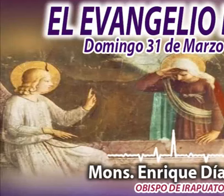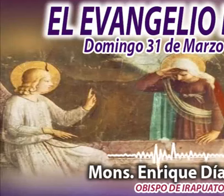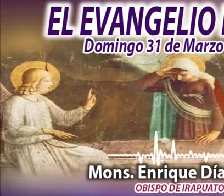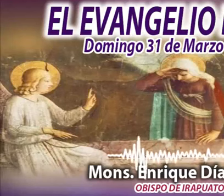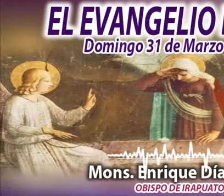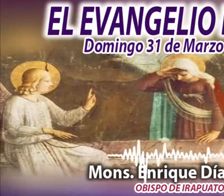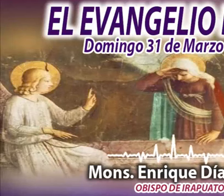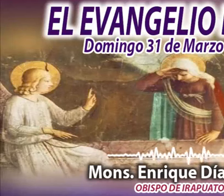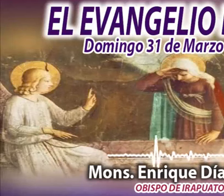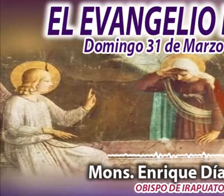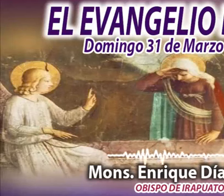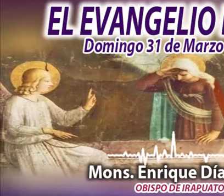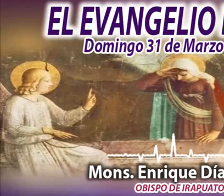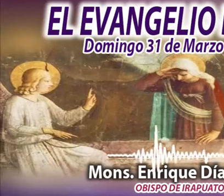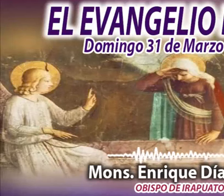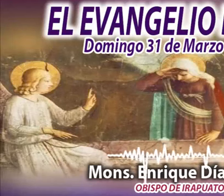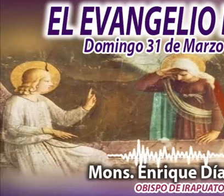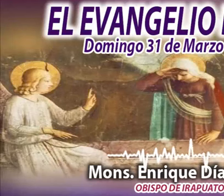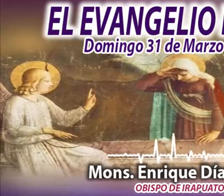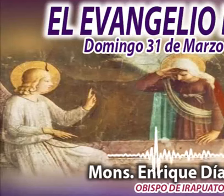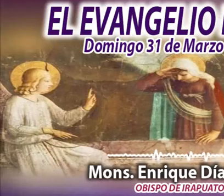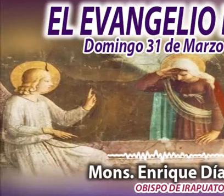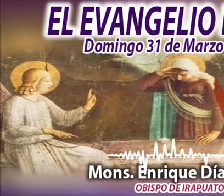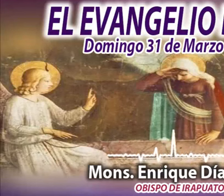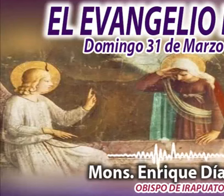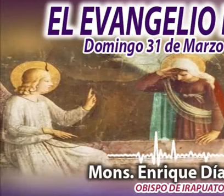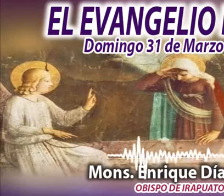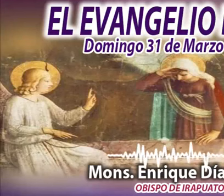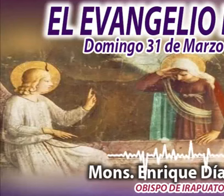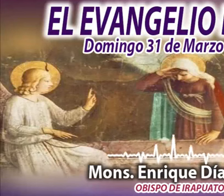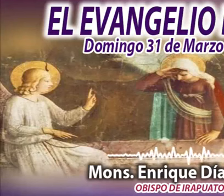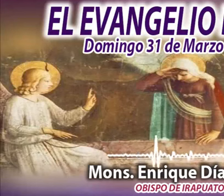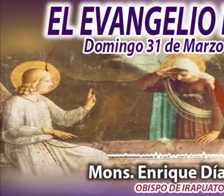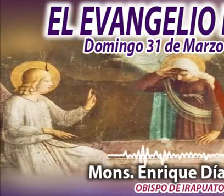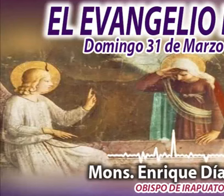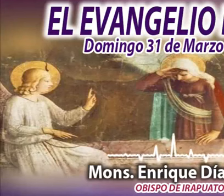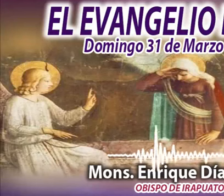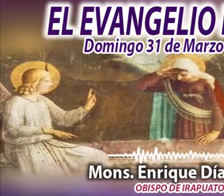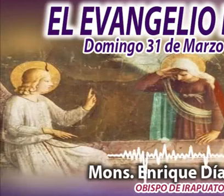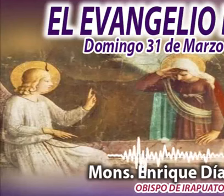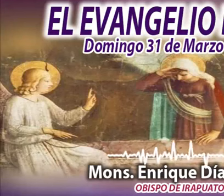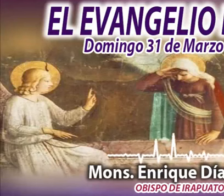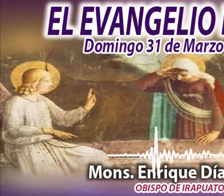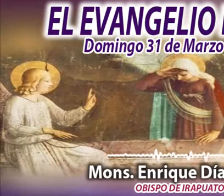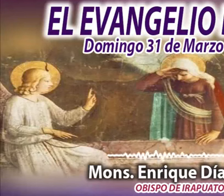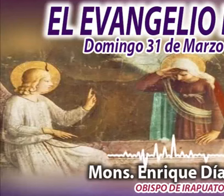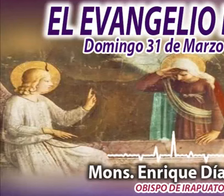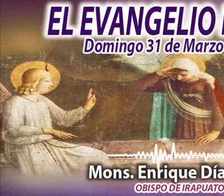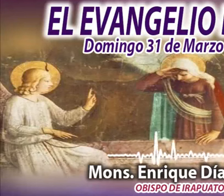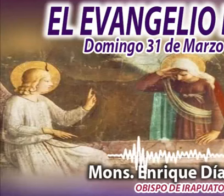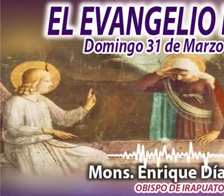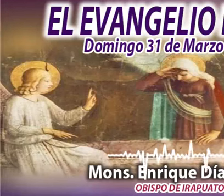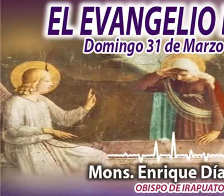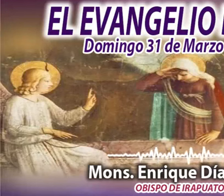El Evangelio del Día, en voz de Monseñor Enrique Díaz, a través de Radio María, Voz de